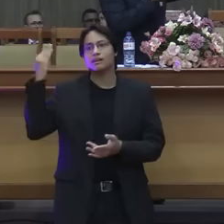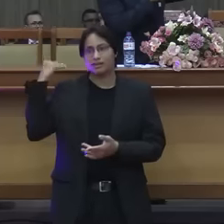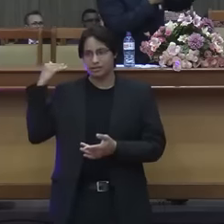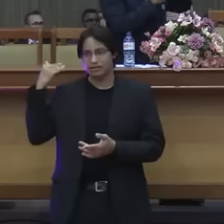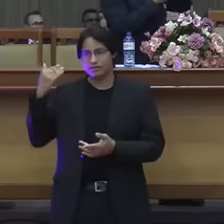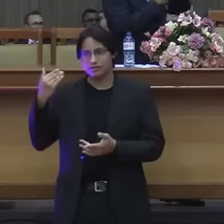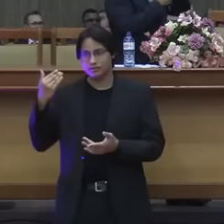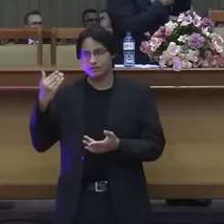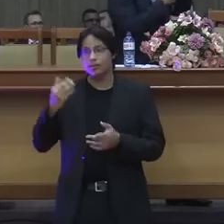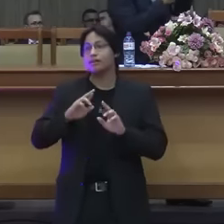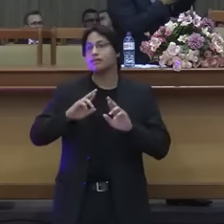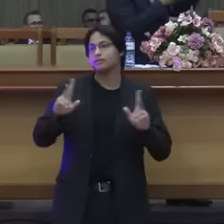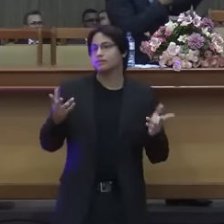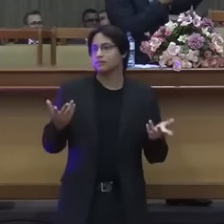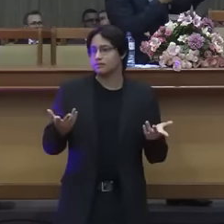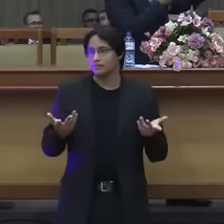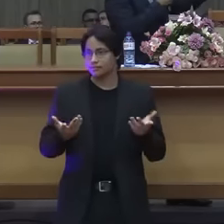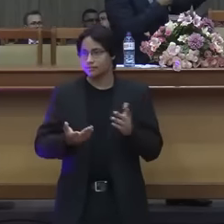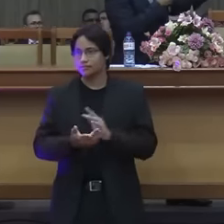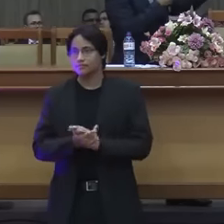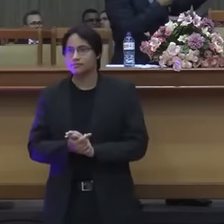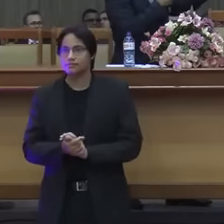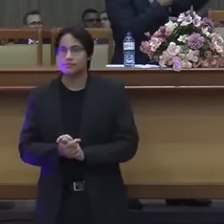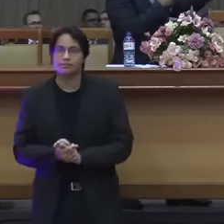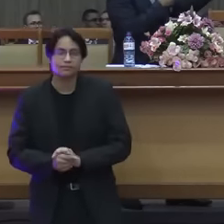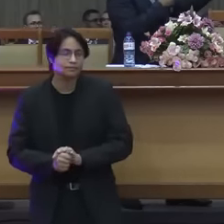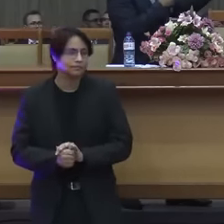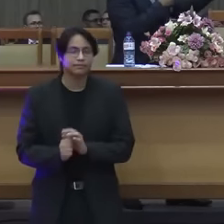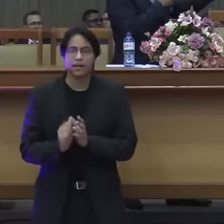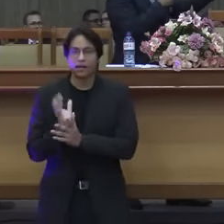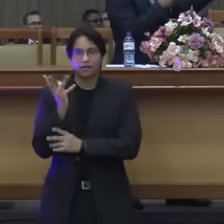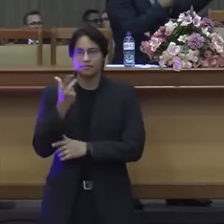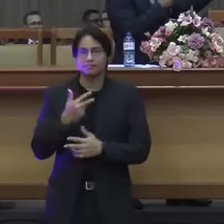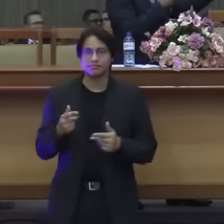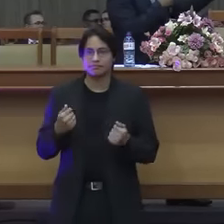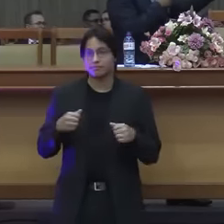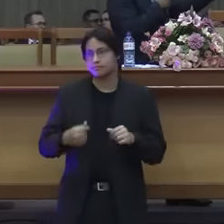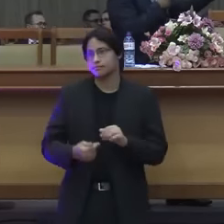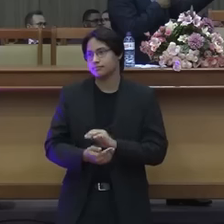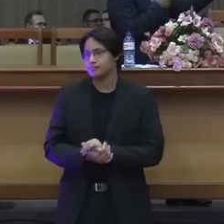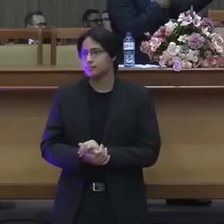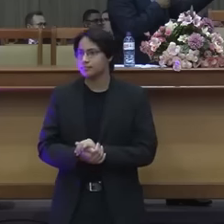parece que é 28 8 e 10 coloca aí rapidinho vamos lá